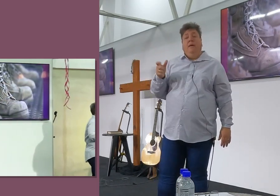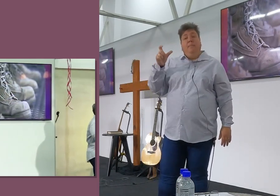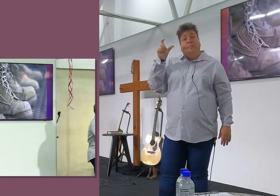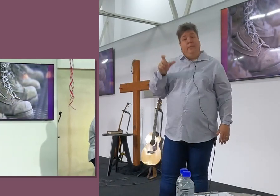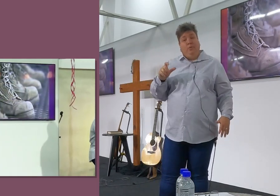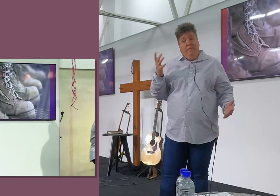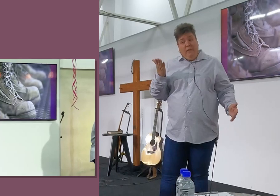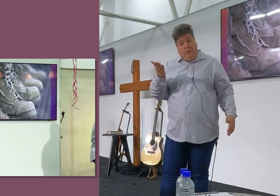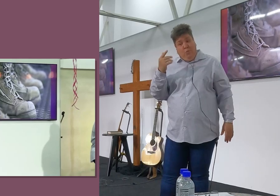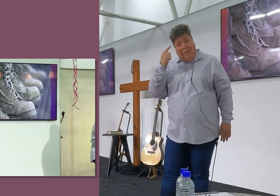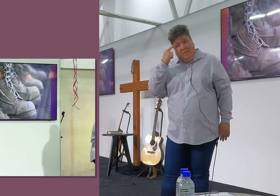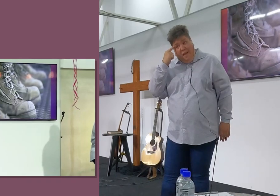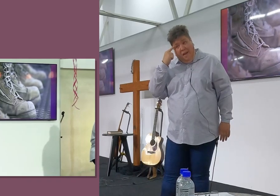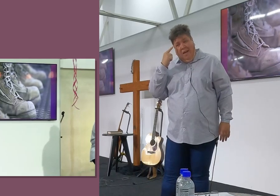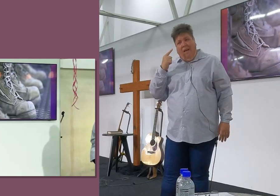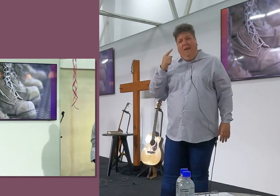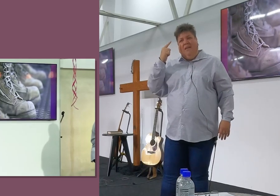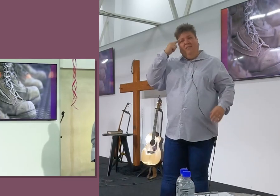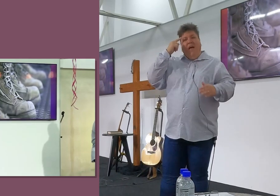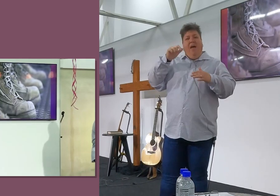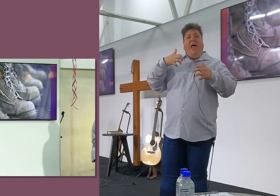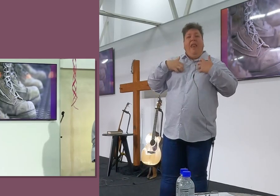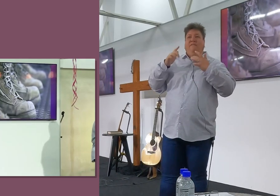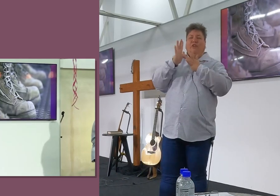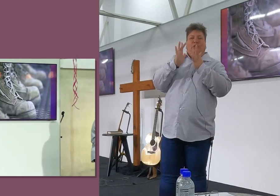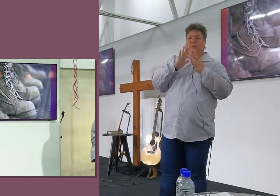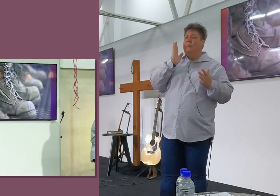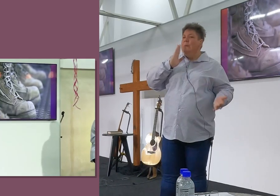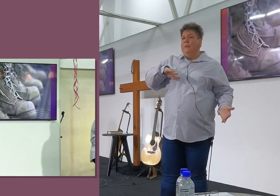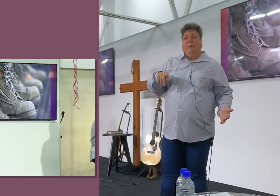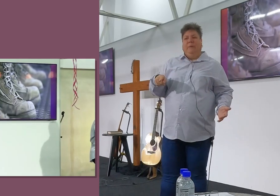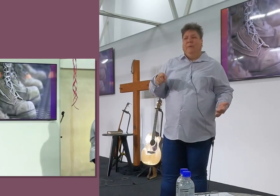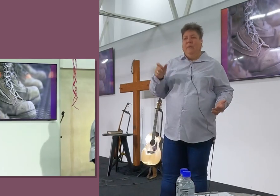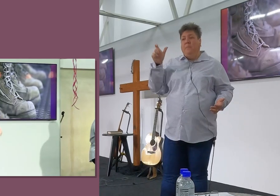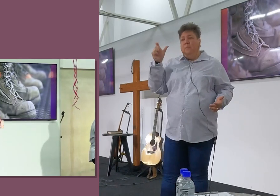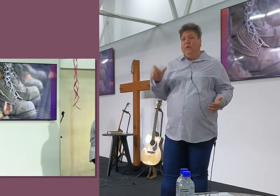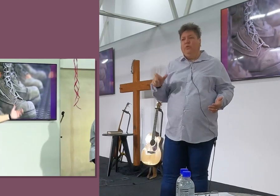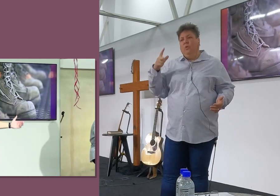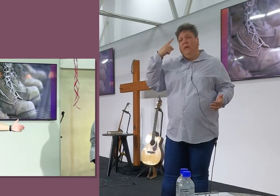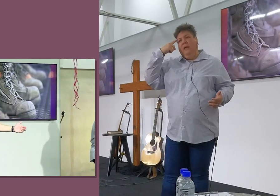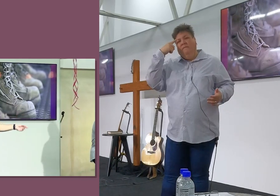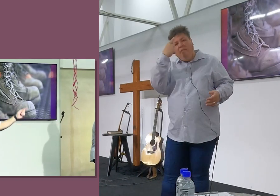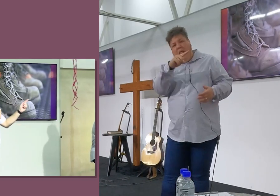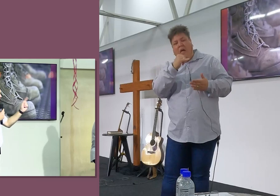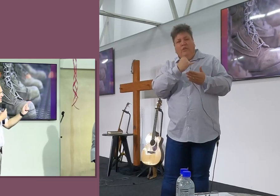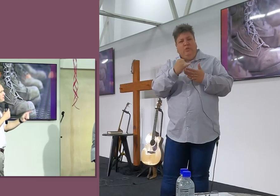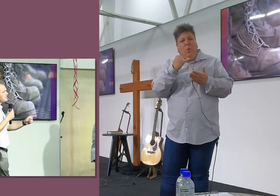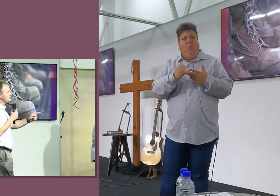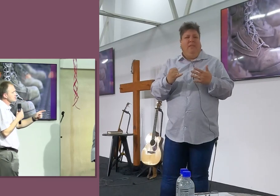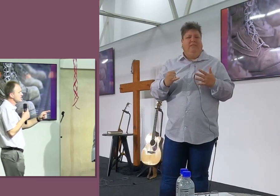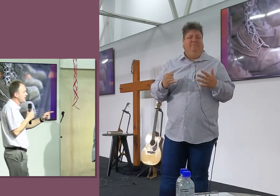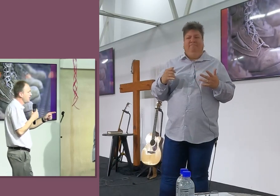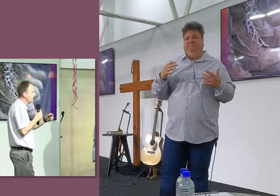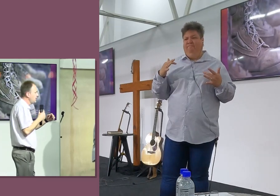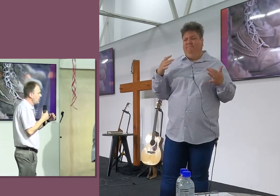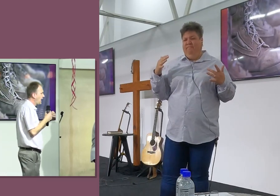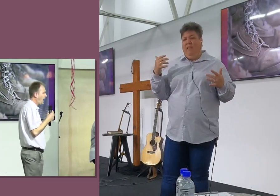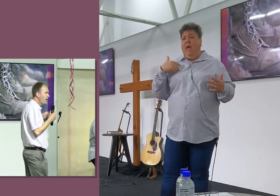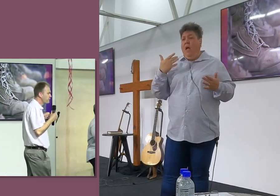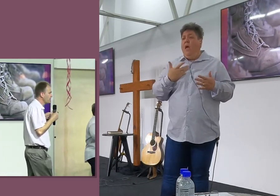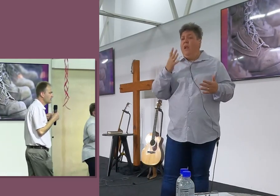dink, Leef nie sy verlossing in Christus uit nie, So persoon verlang terug na die zonde, En ek kan vir jylle nou eerlijk sê,